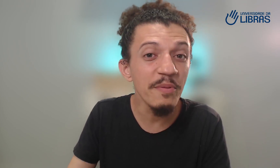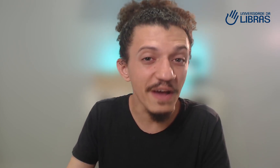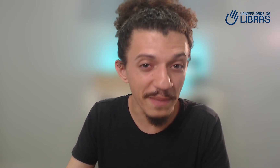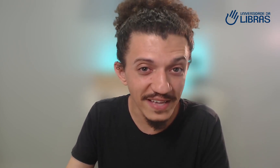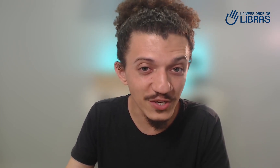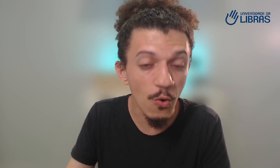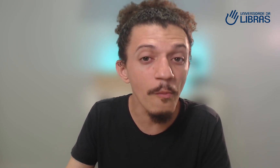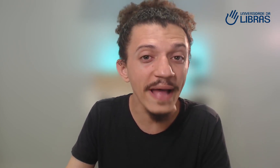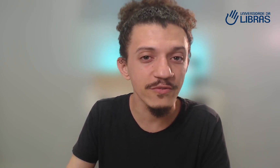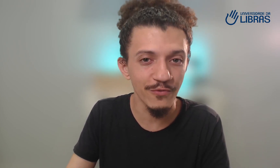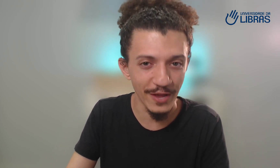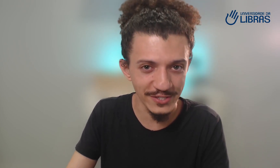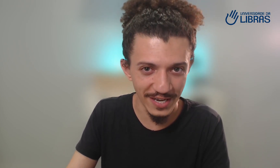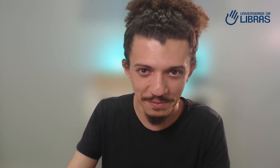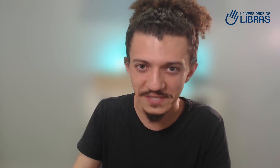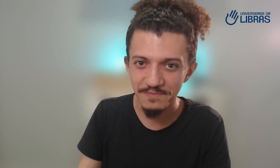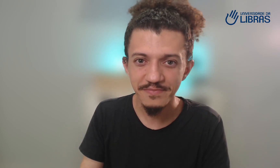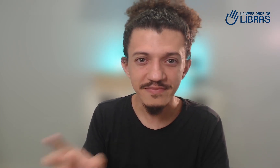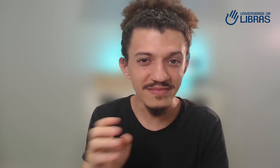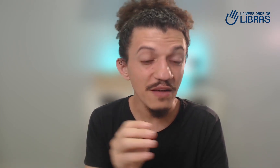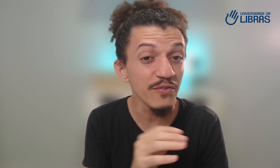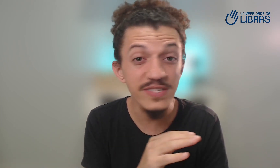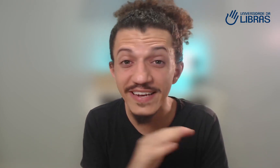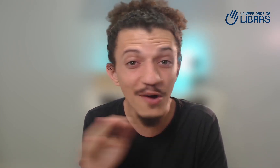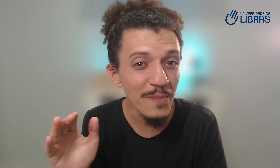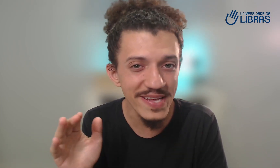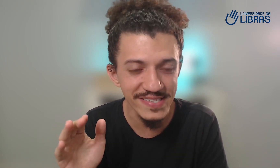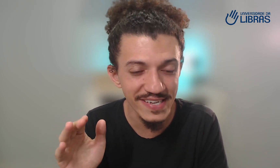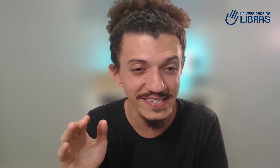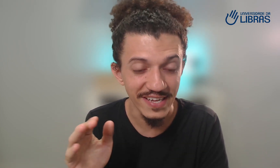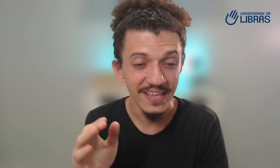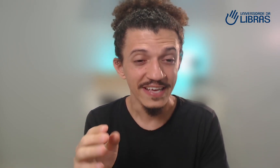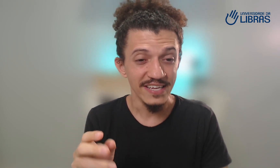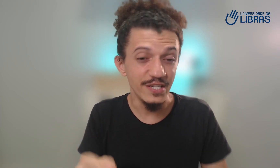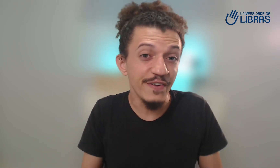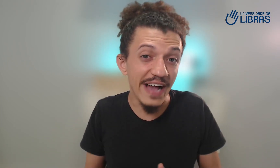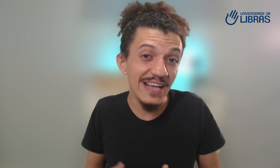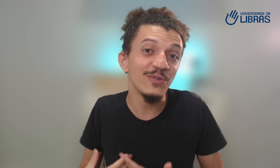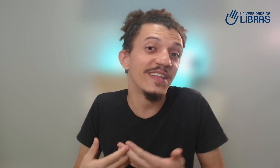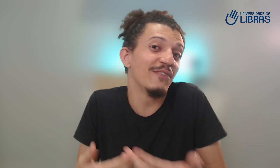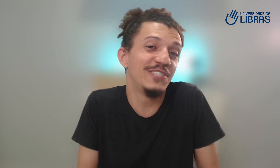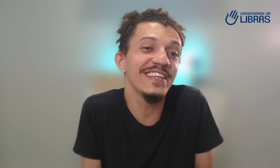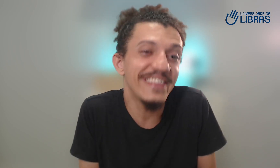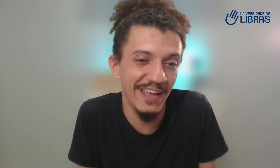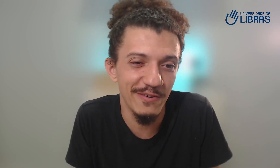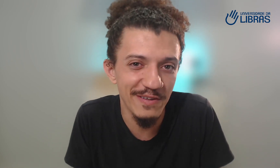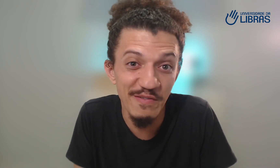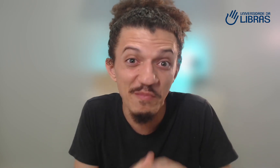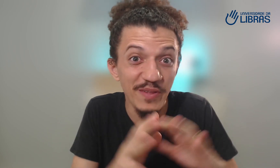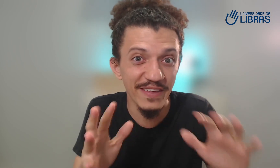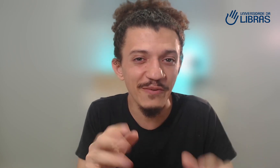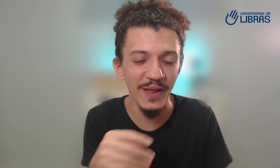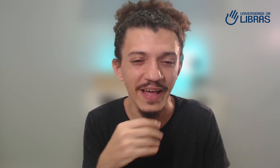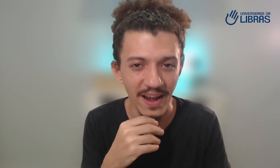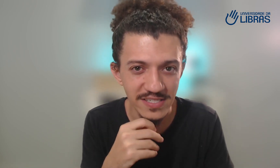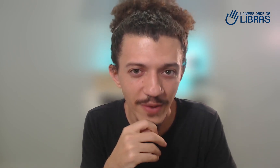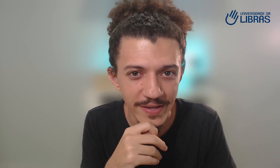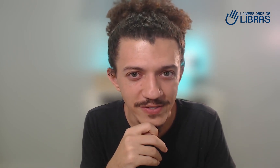Obviamente, com o método fluente em Libras, você não precisa de ficar estudando o dia inteiro. Então, fica muito tranquilo em relação a isso.